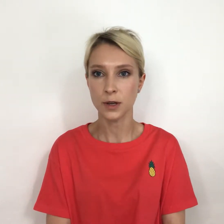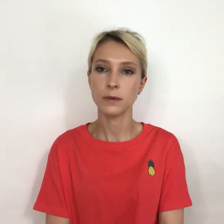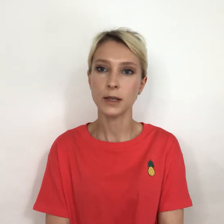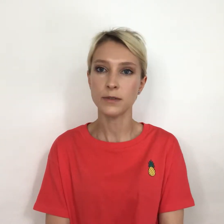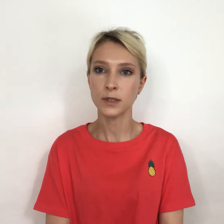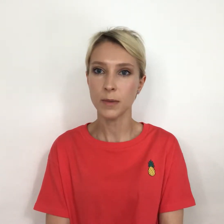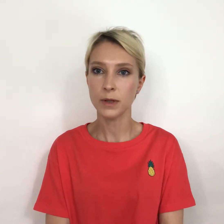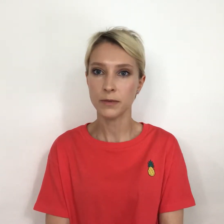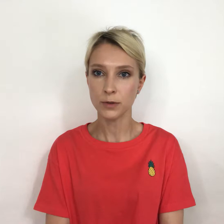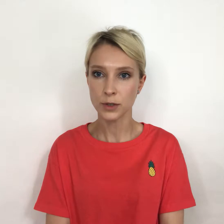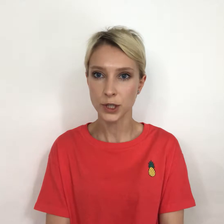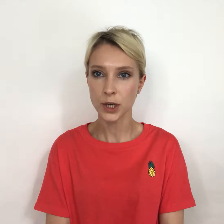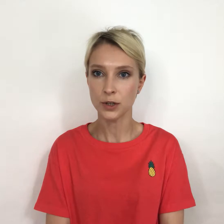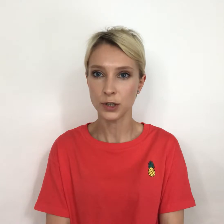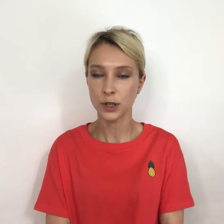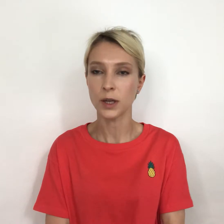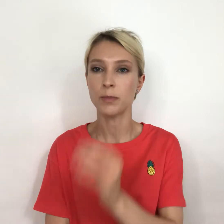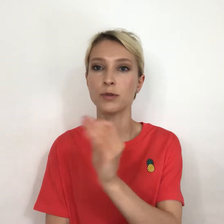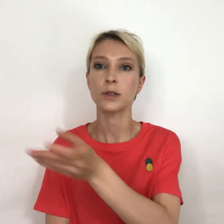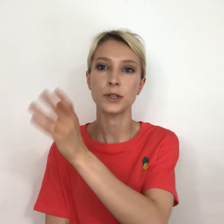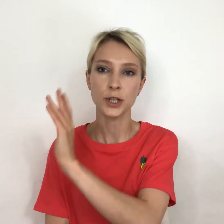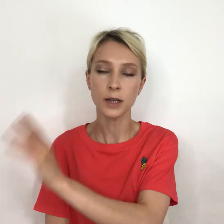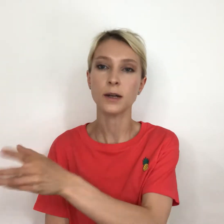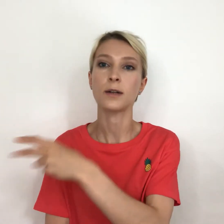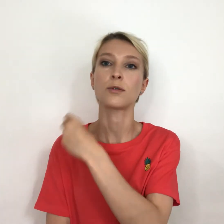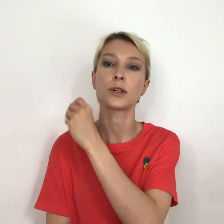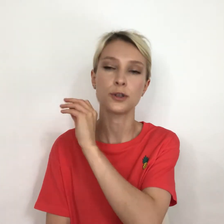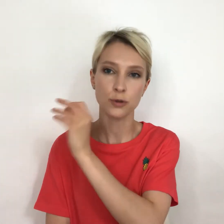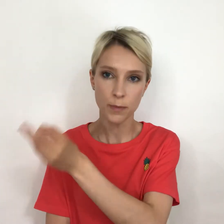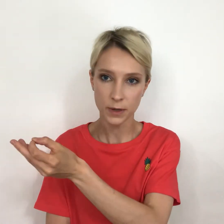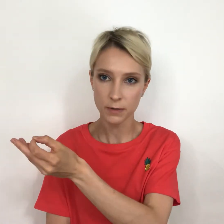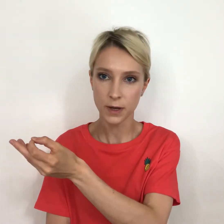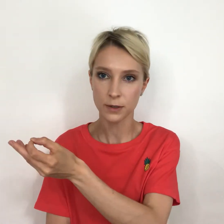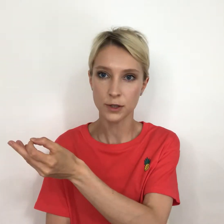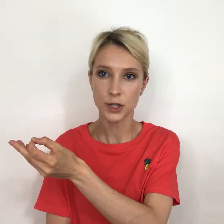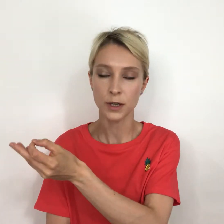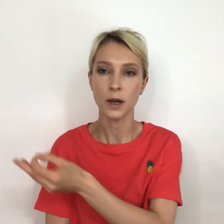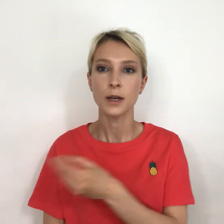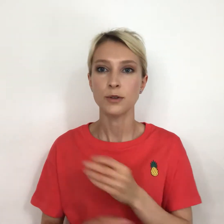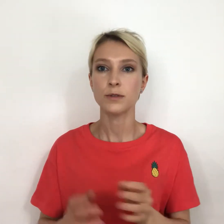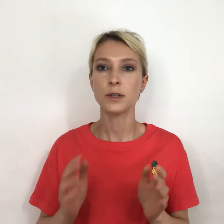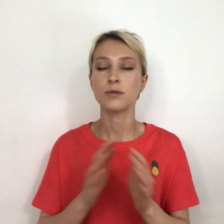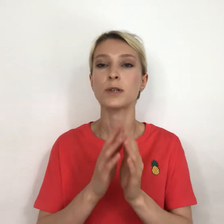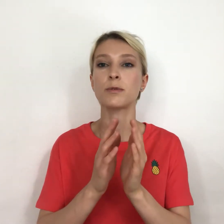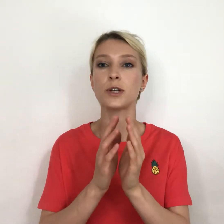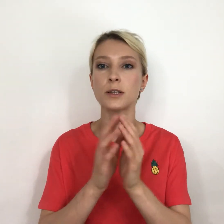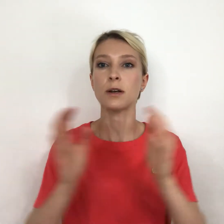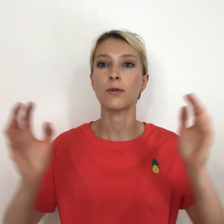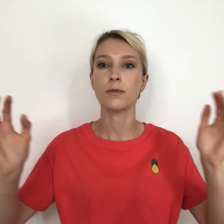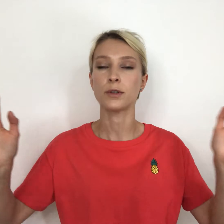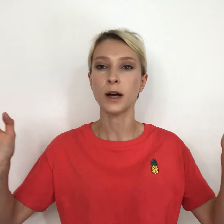Они всегда продлевают насыщение жиры и плюс клетчатка, которая еще продлевает насыщение. есть, видите, у нас получается такое вот, да,